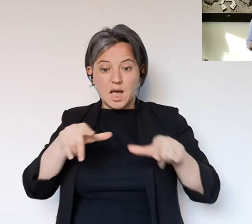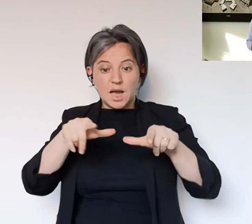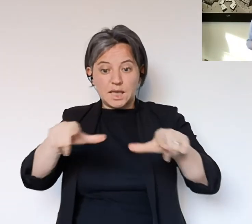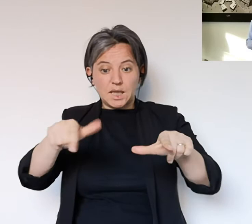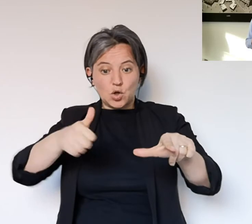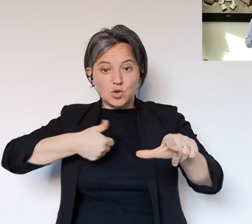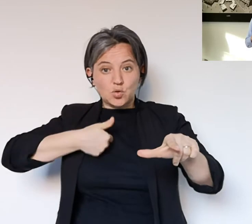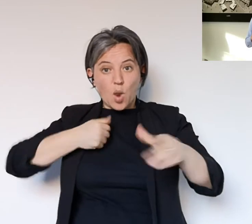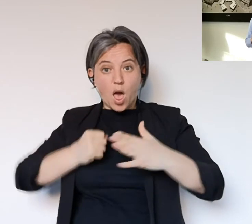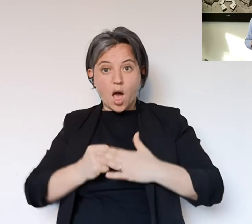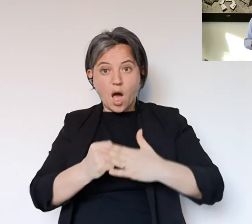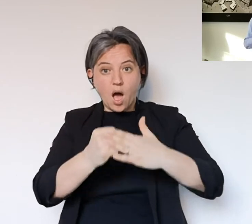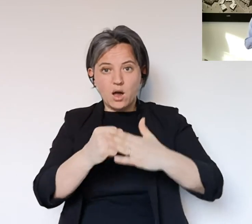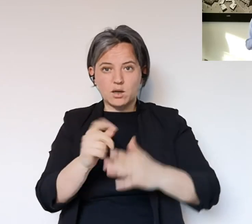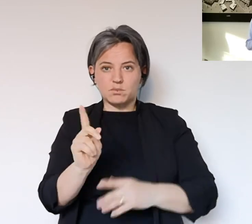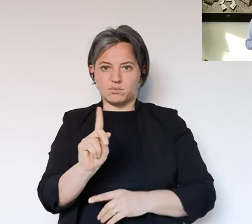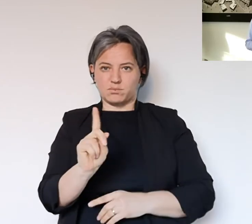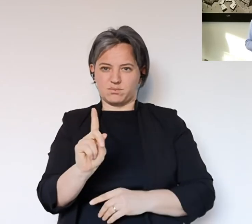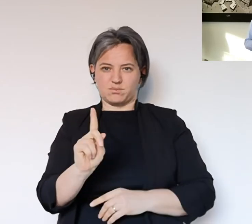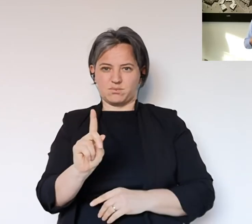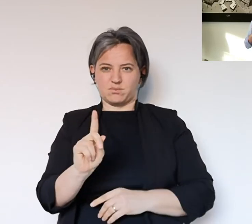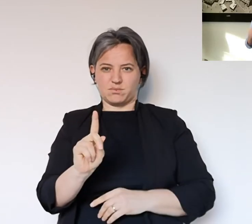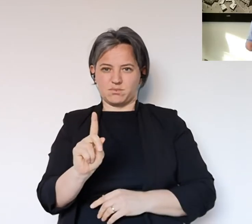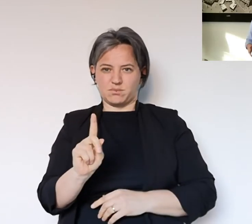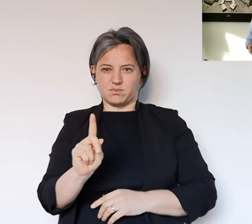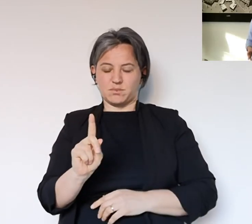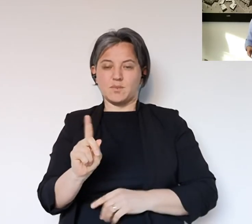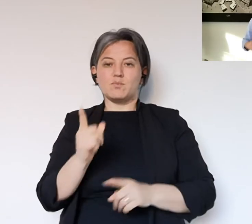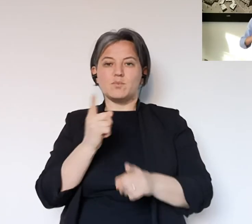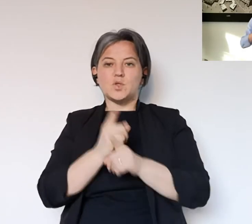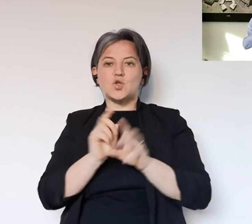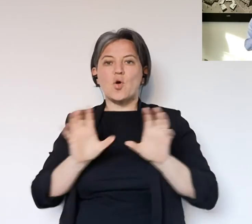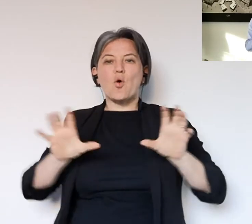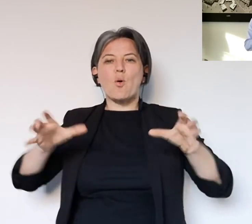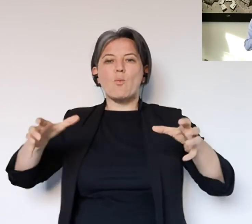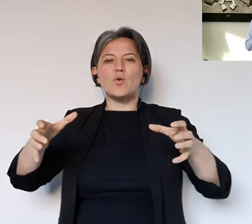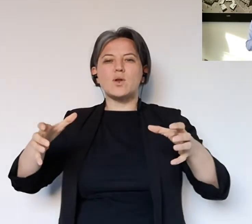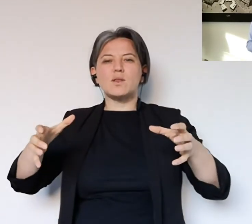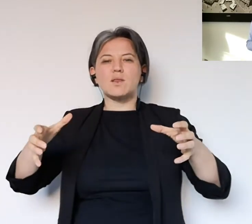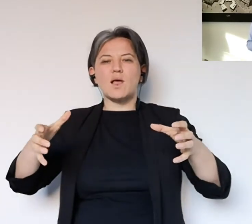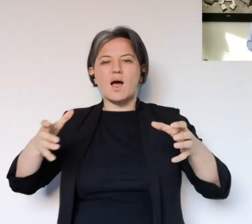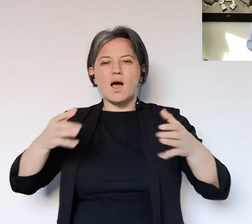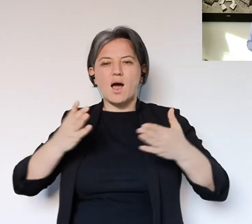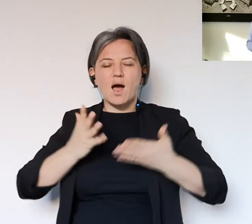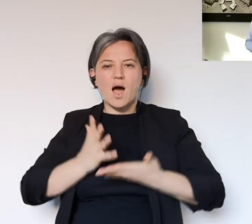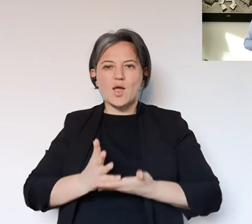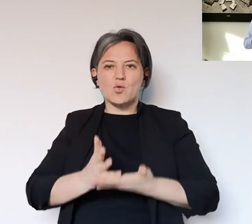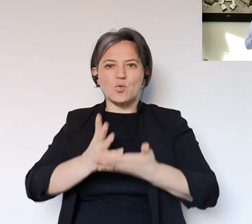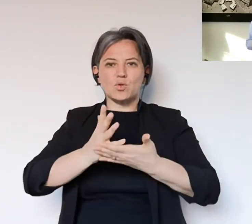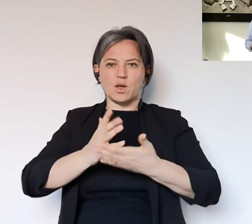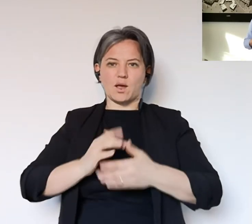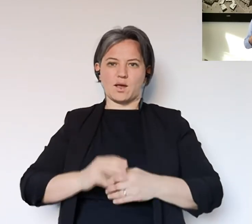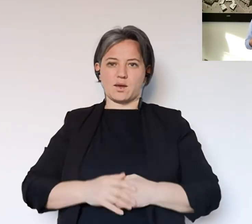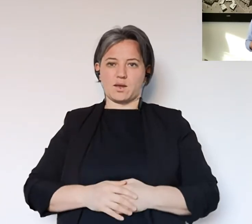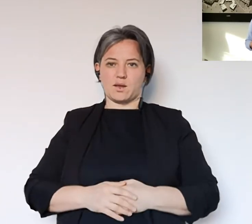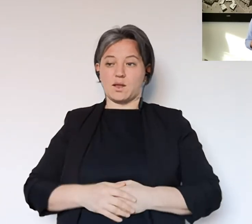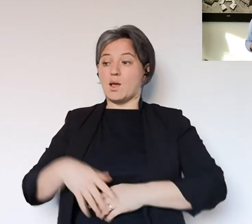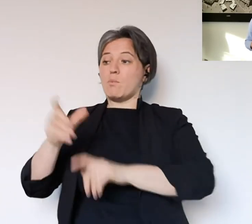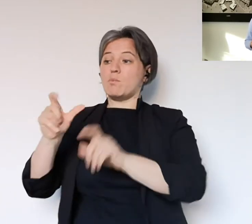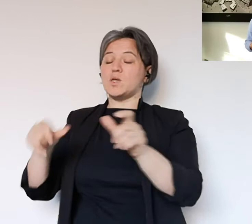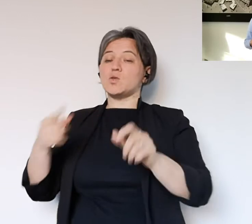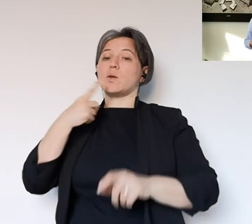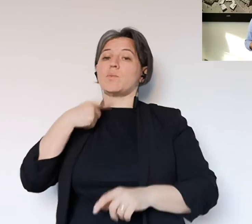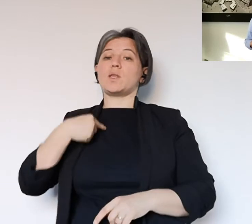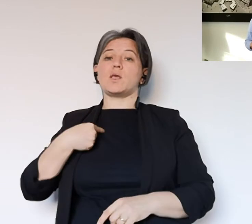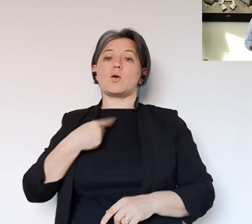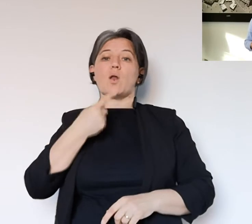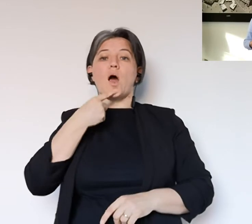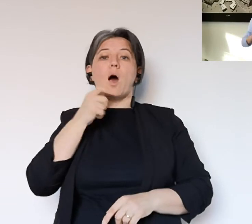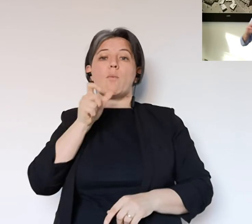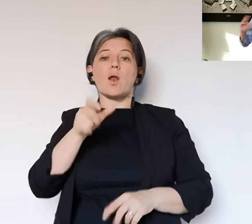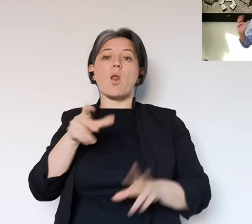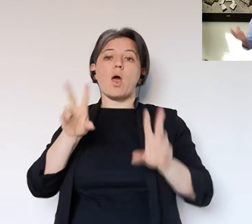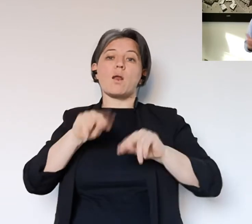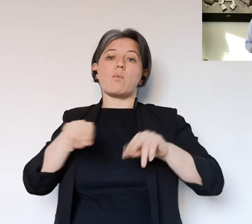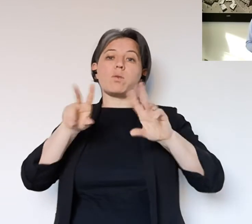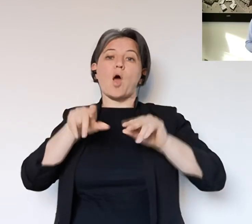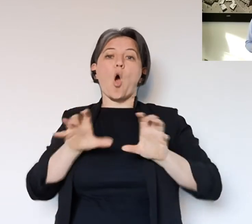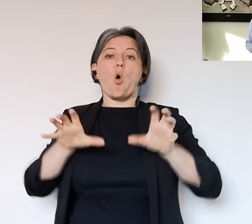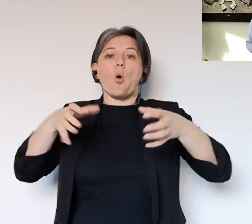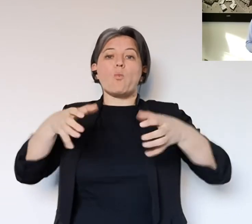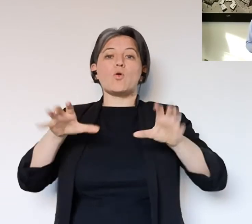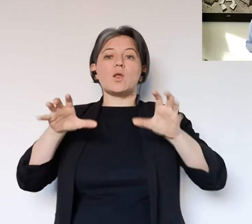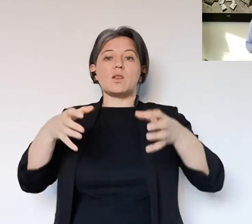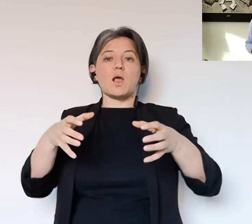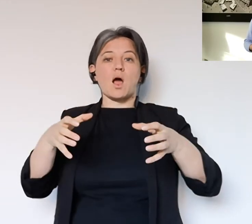fondamentale per far capire che non si aiuta mai soltanto una categoria. Qua si deve aiutare una comunità nel proprio